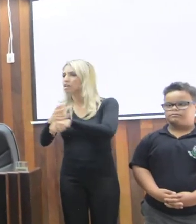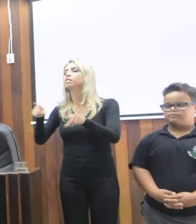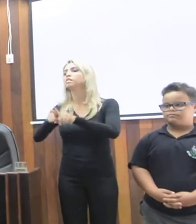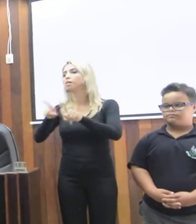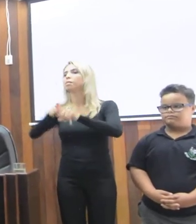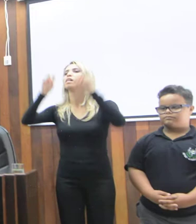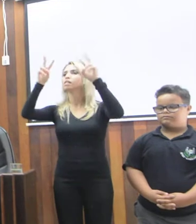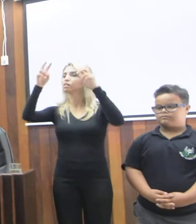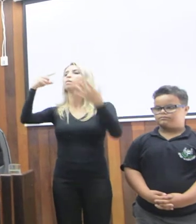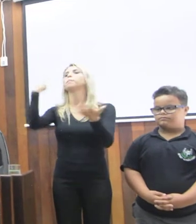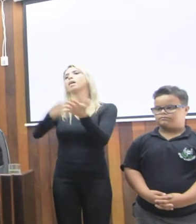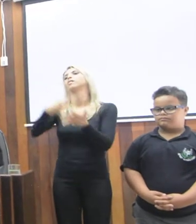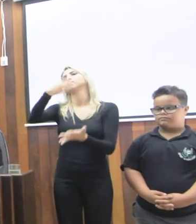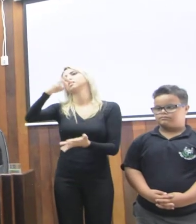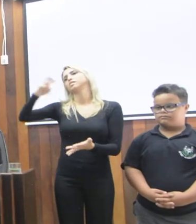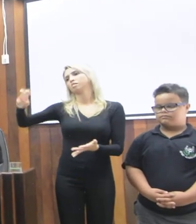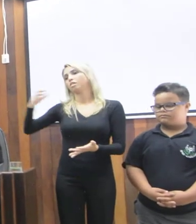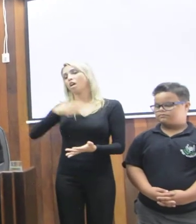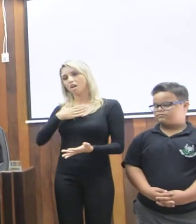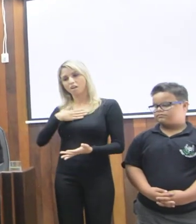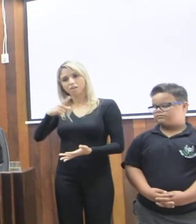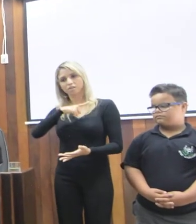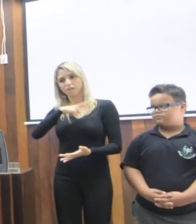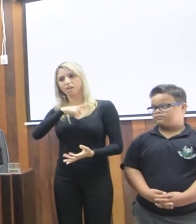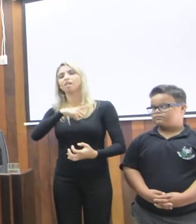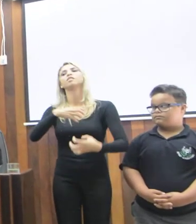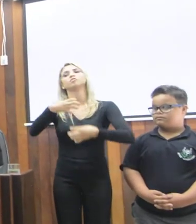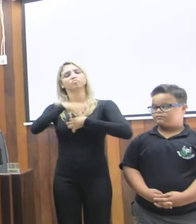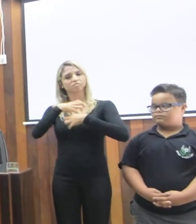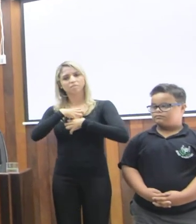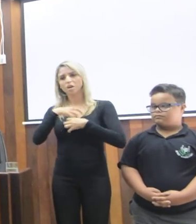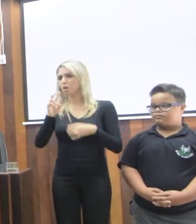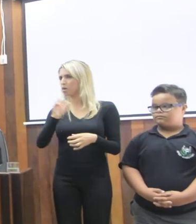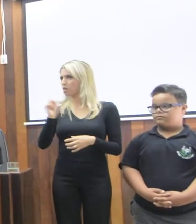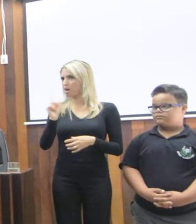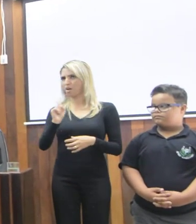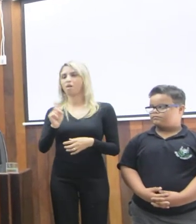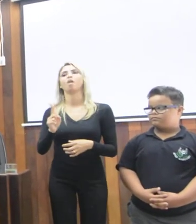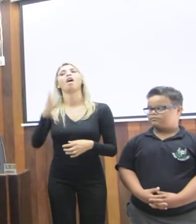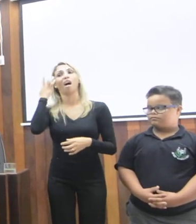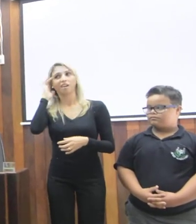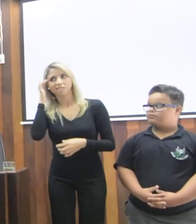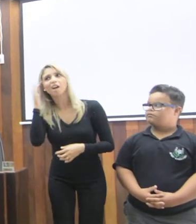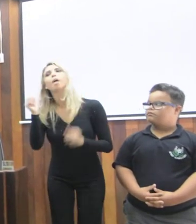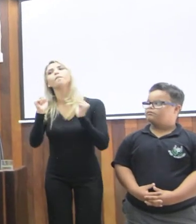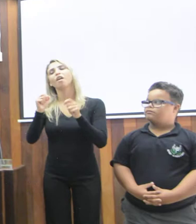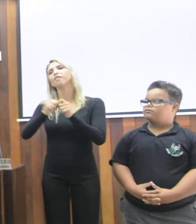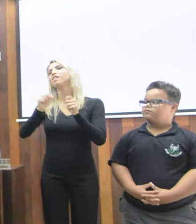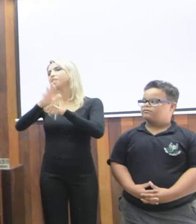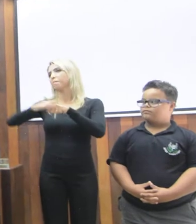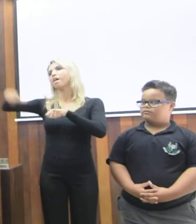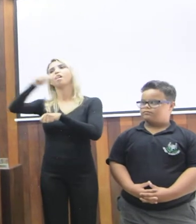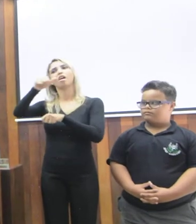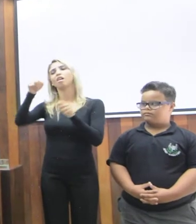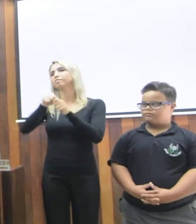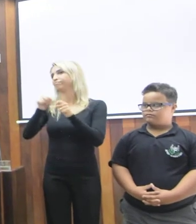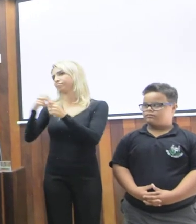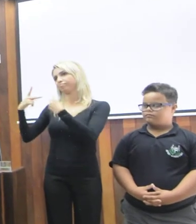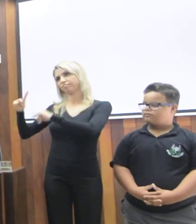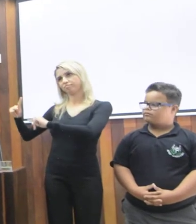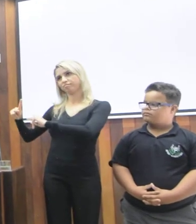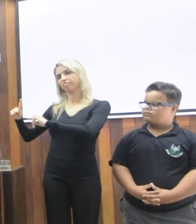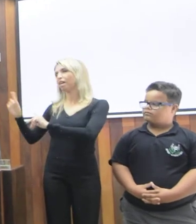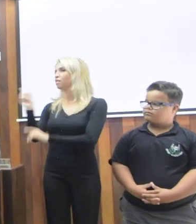355. Seria uma ousadia minha achar que poderia fazer melhor do que o senhor está fazendo. Então,